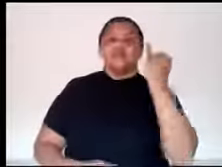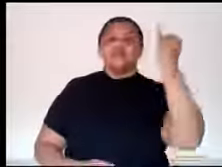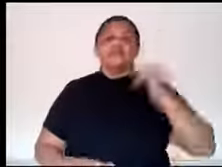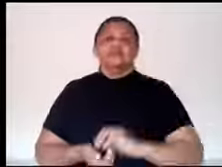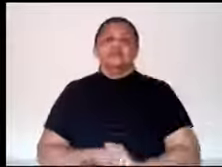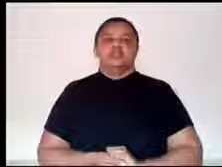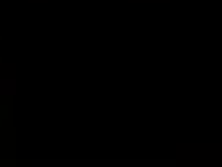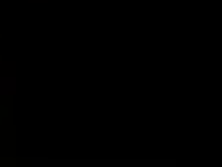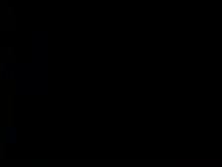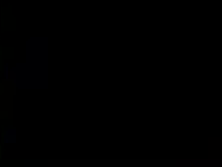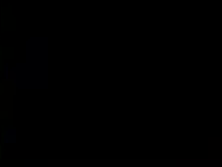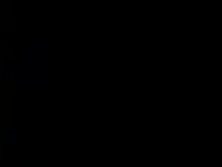acalhada nesse momento.